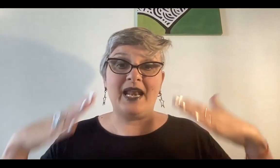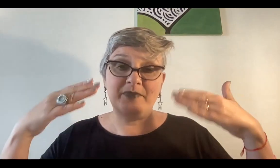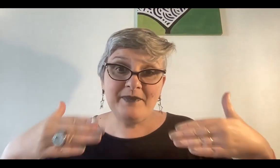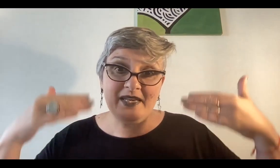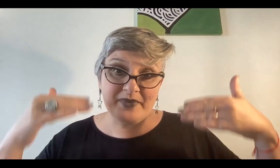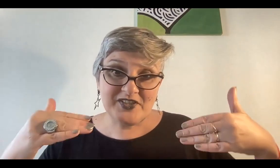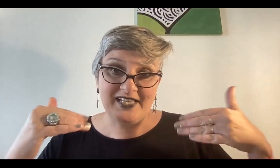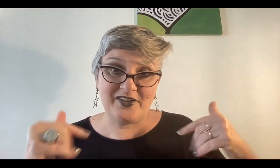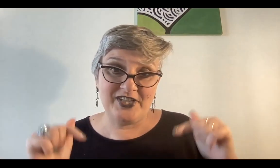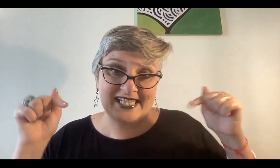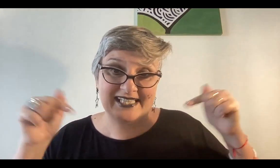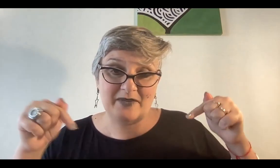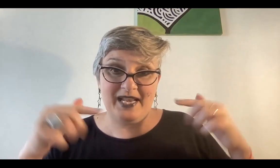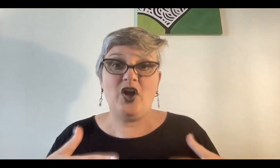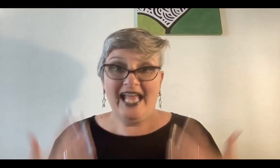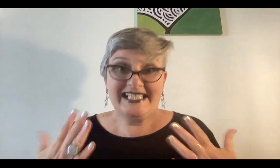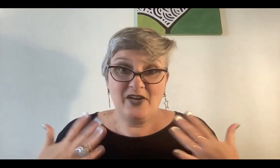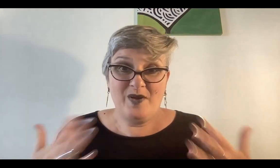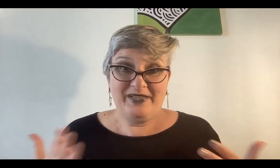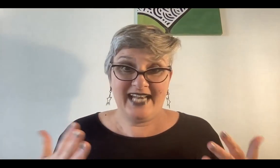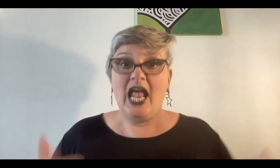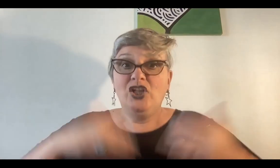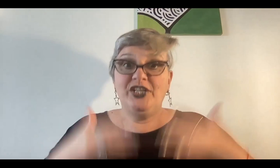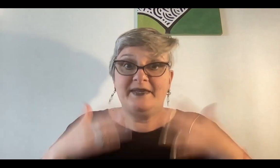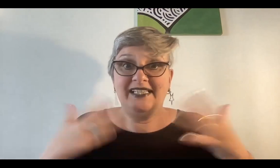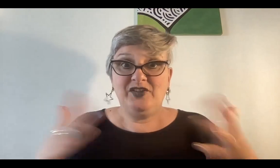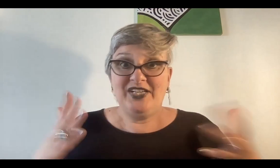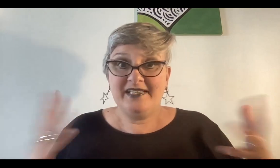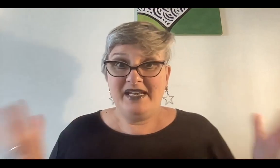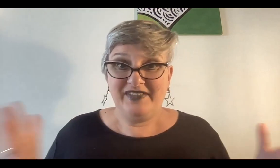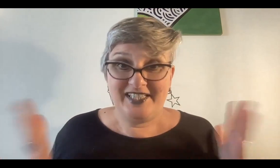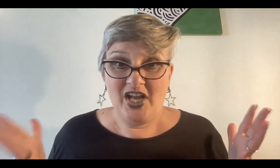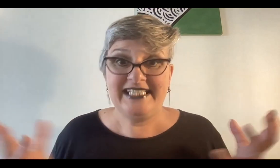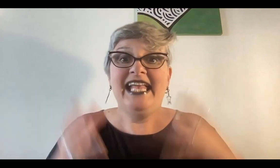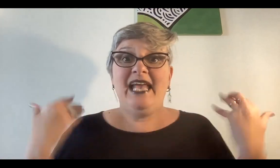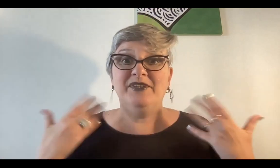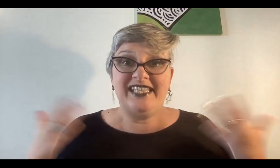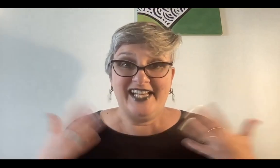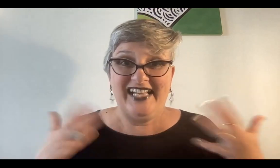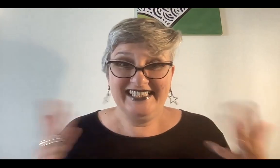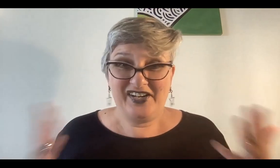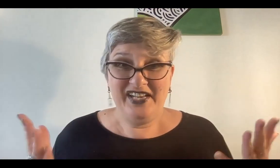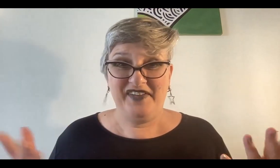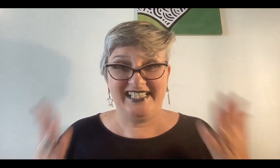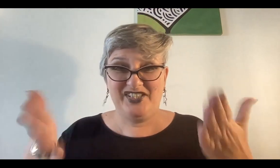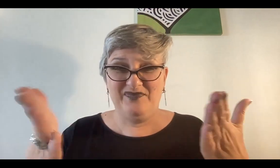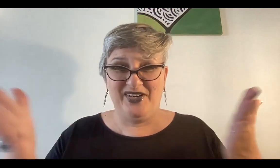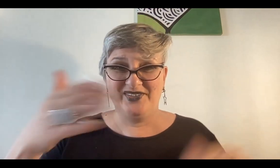la primera impresión de la conciencia en este plano es el cuerpo astral, donde se mandan todas estas manifestaciones y a vos te dijeron que eran terroríficas y sos vos.